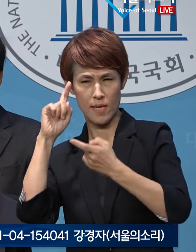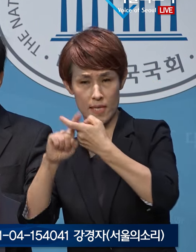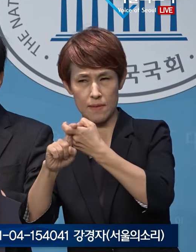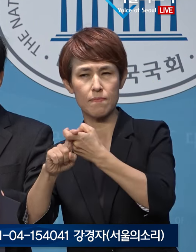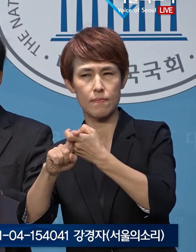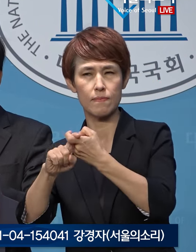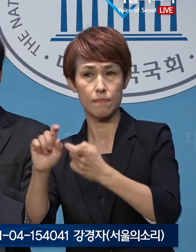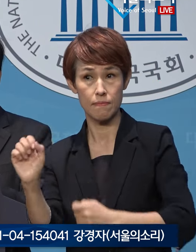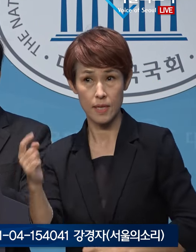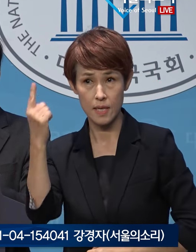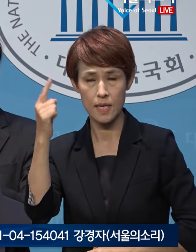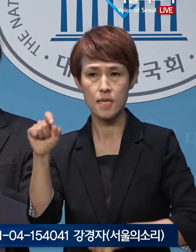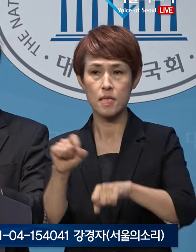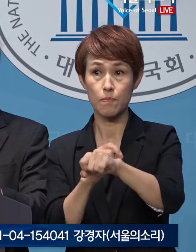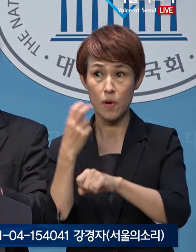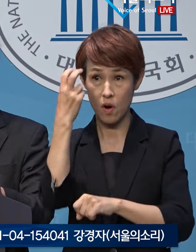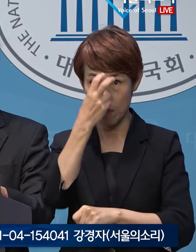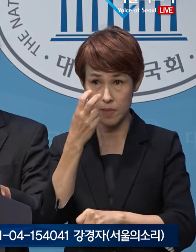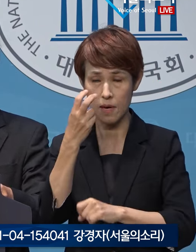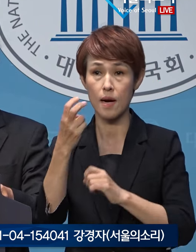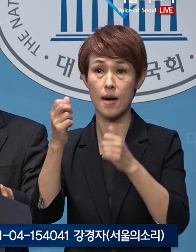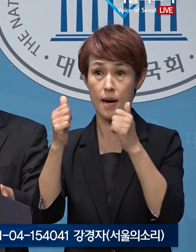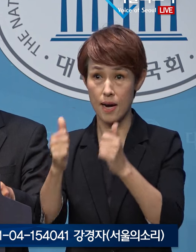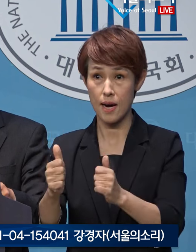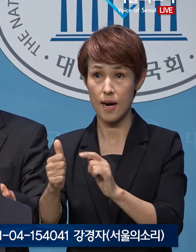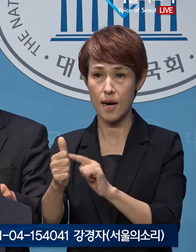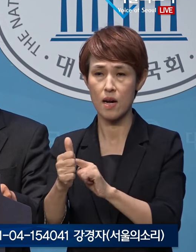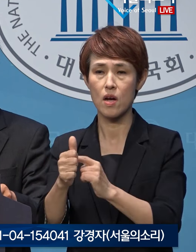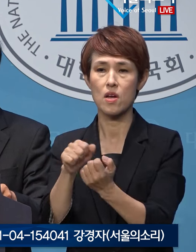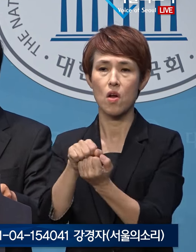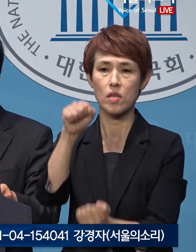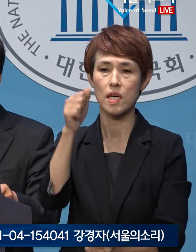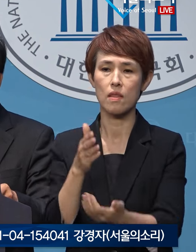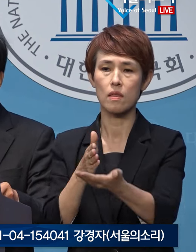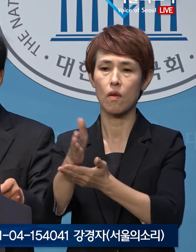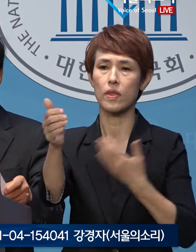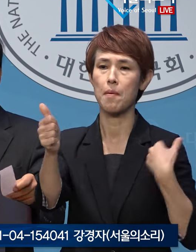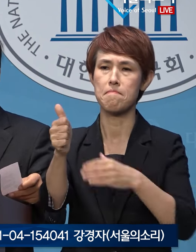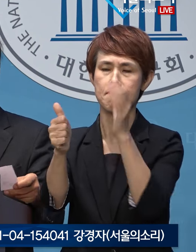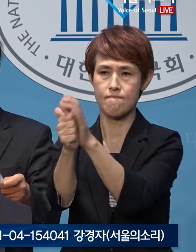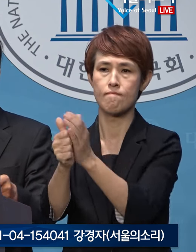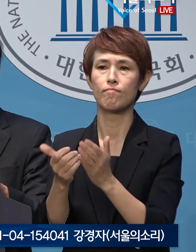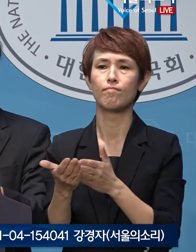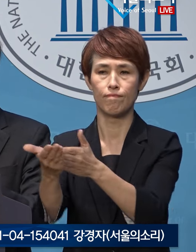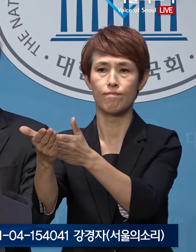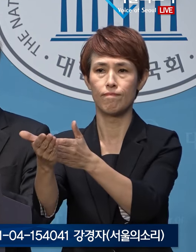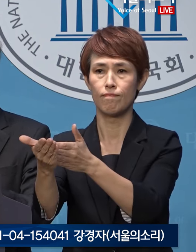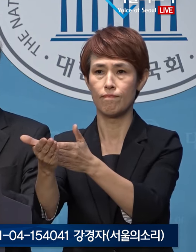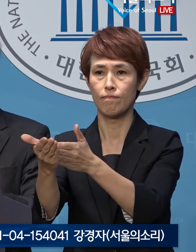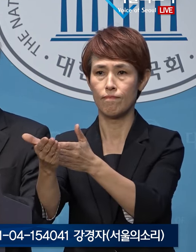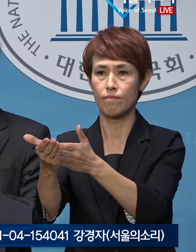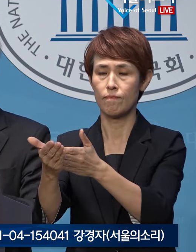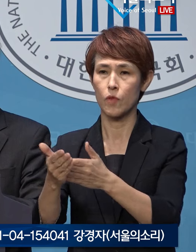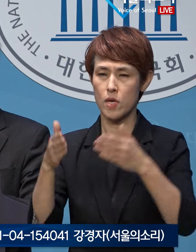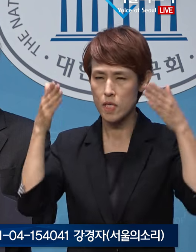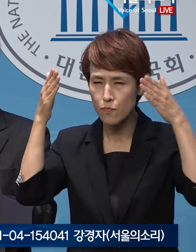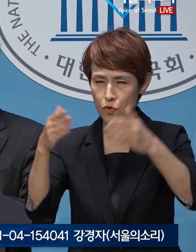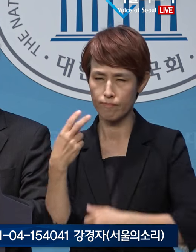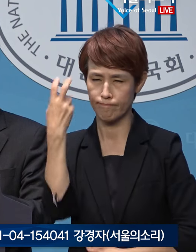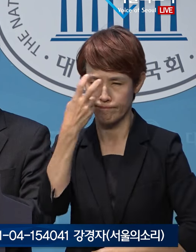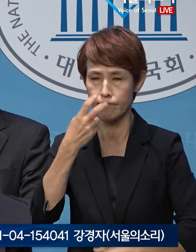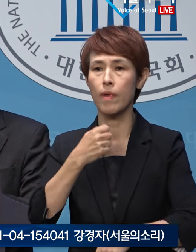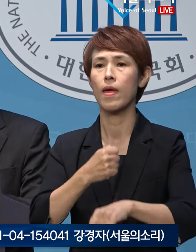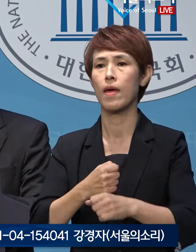고려하여 특별검사의 영장전담법관 지정요청, 전담제판부를 통한 집중심례를